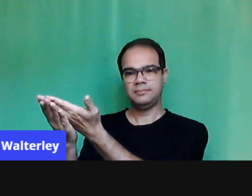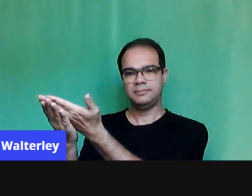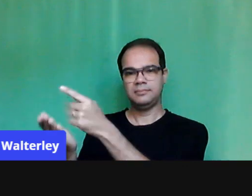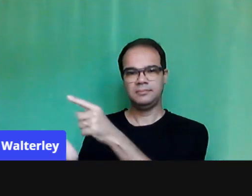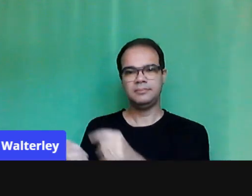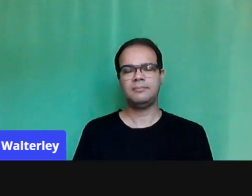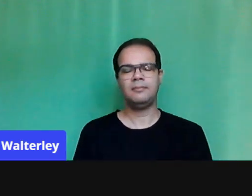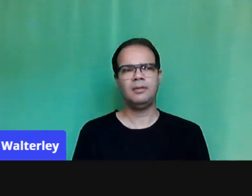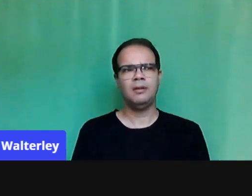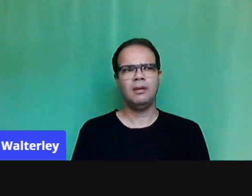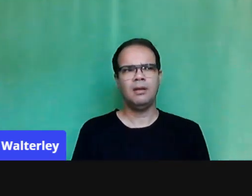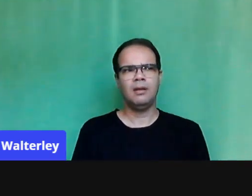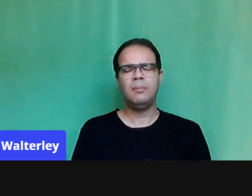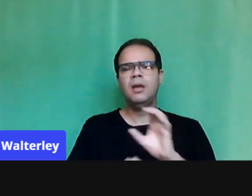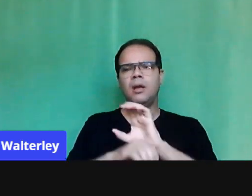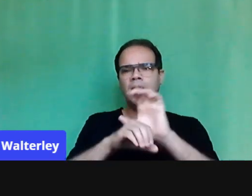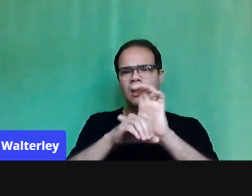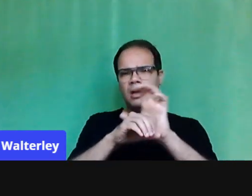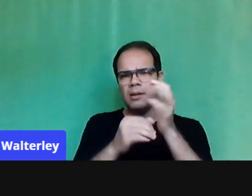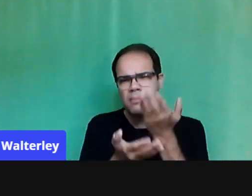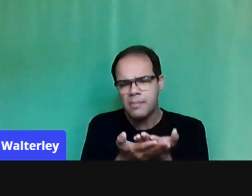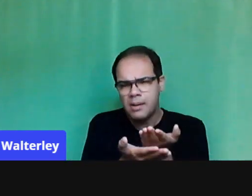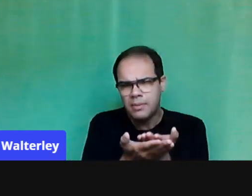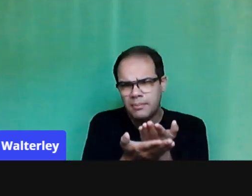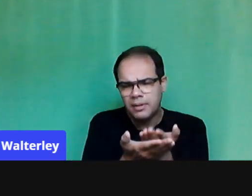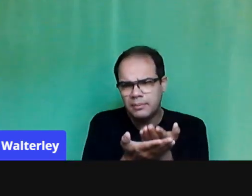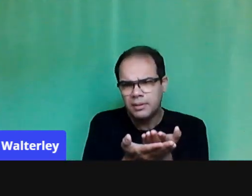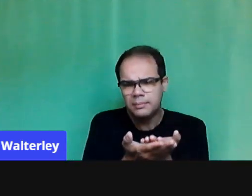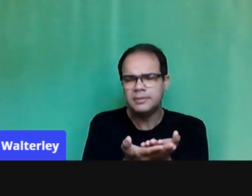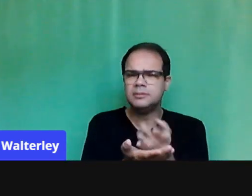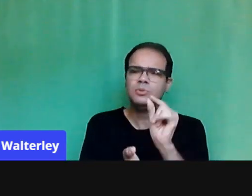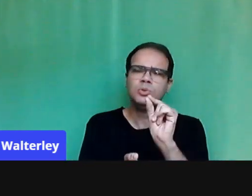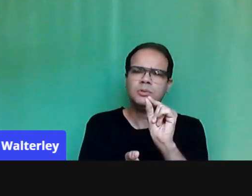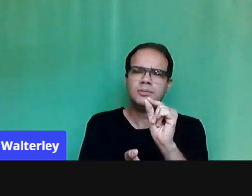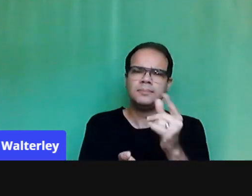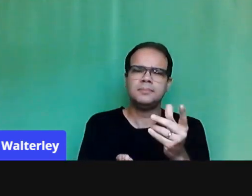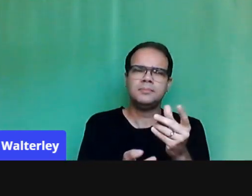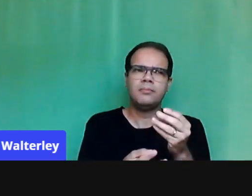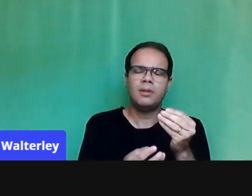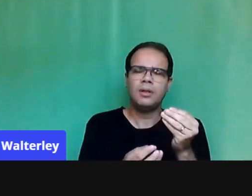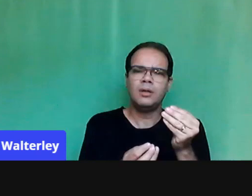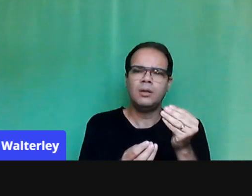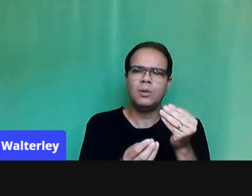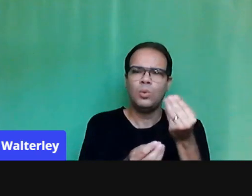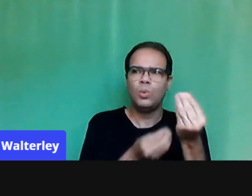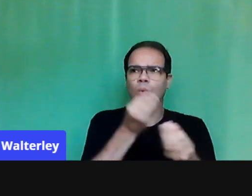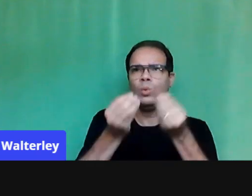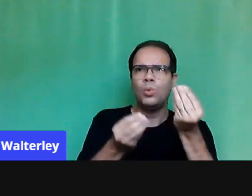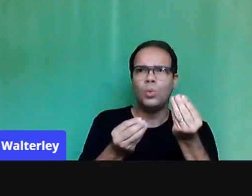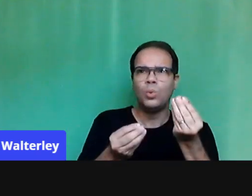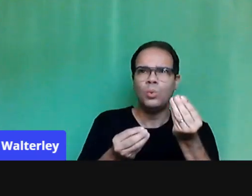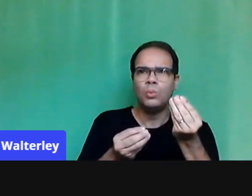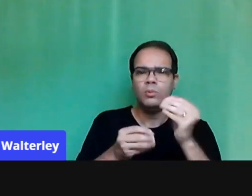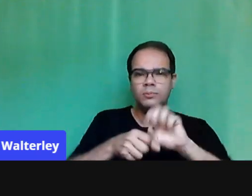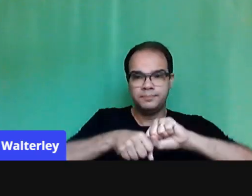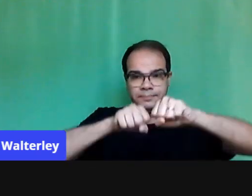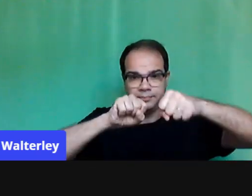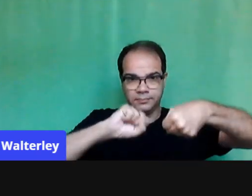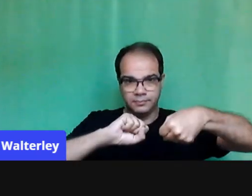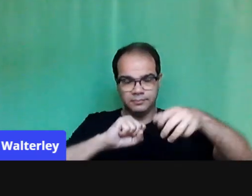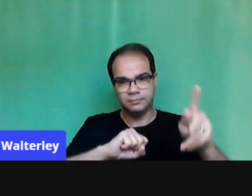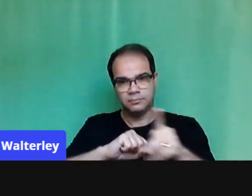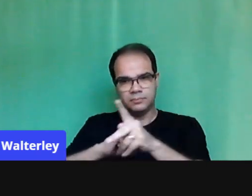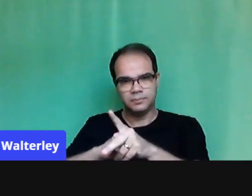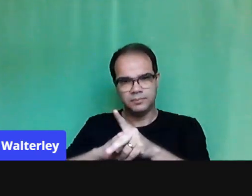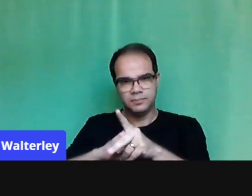os pesquisadores da área da educação estão trazendo a respeito do trabalho e a formação docente nesse tempo de pandemia. A